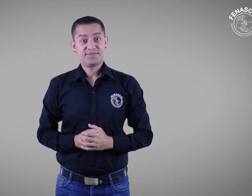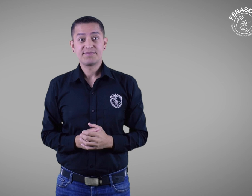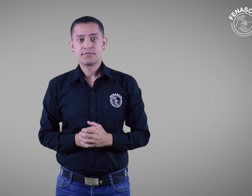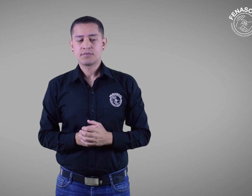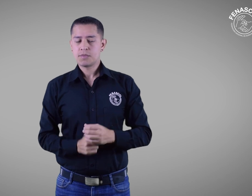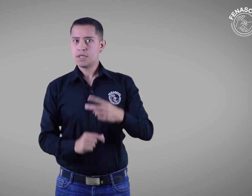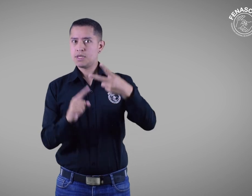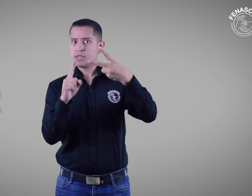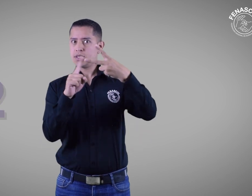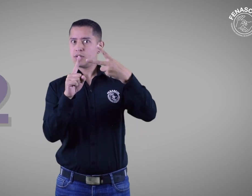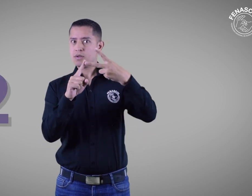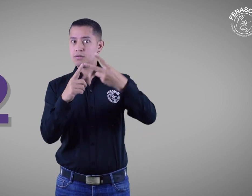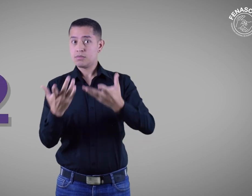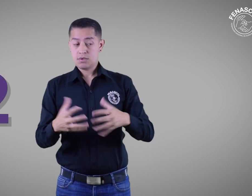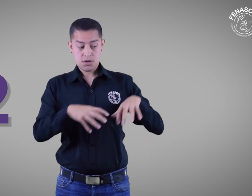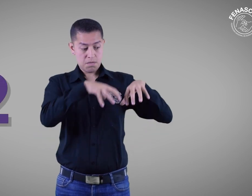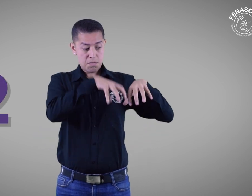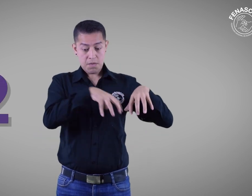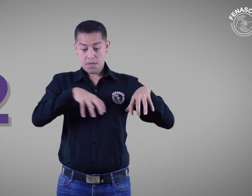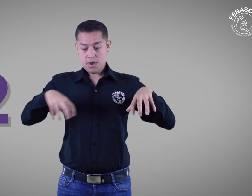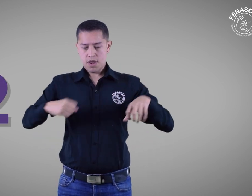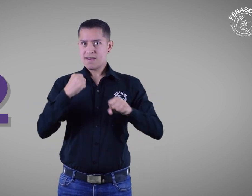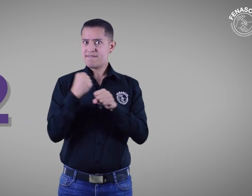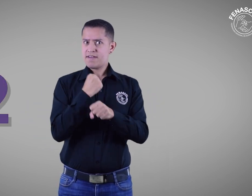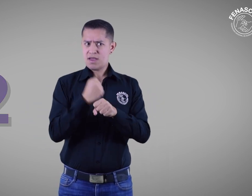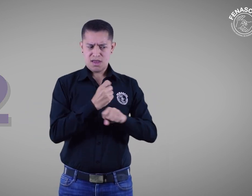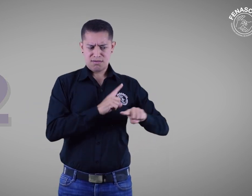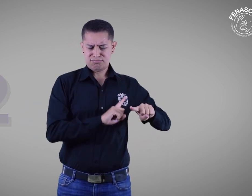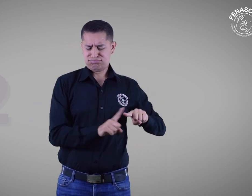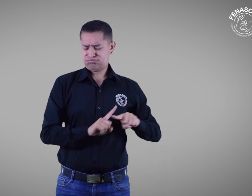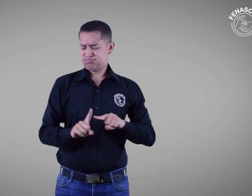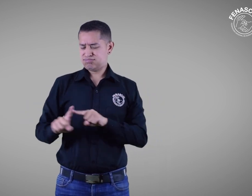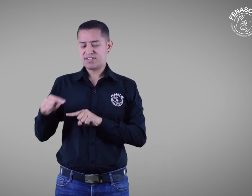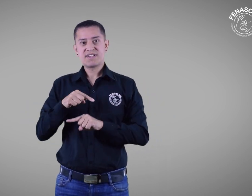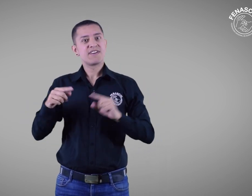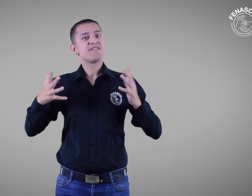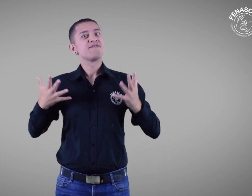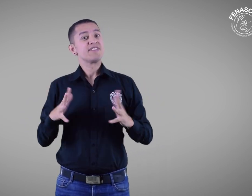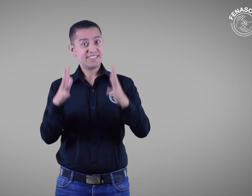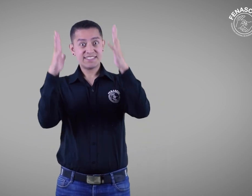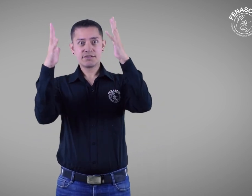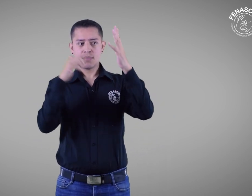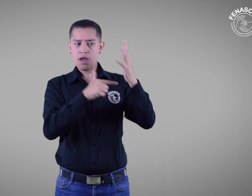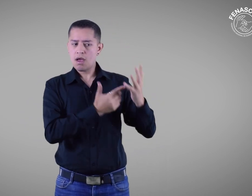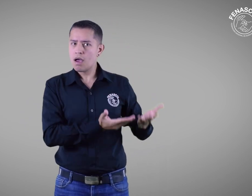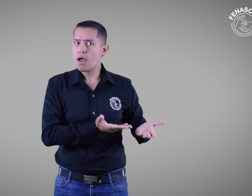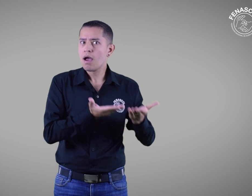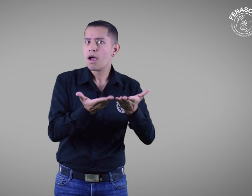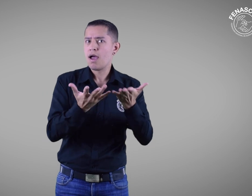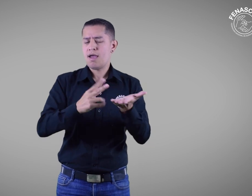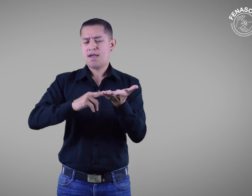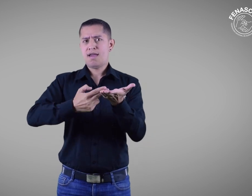Segundo, habrá una feria laboral con servicio de interpretación a lengua de señas colombiana.